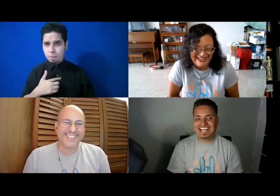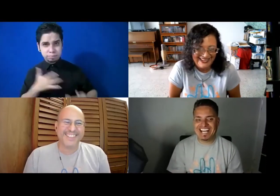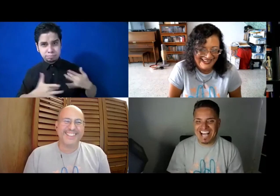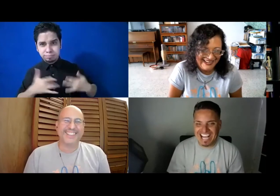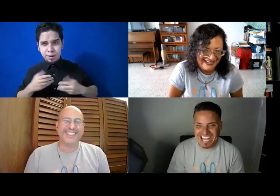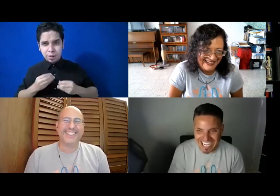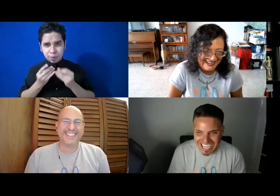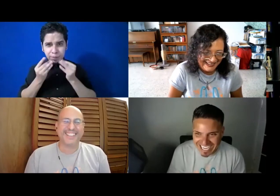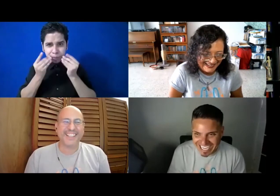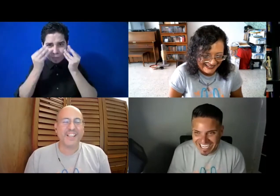Adriana.